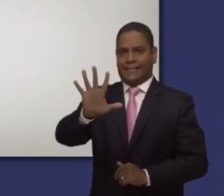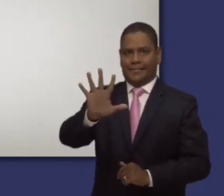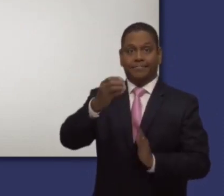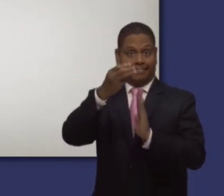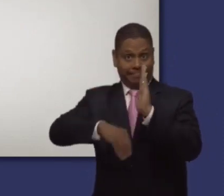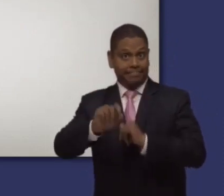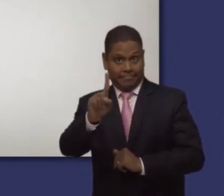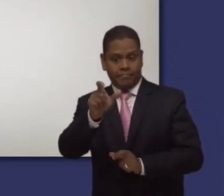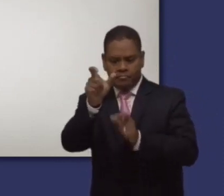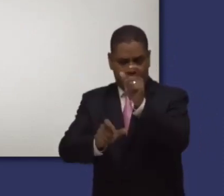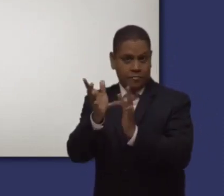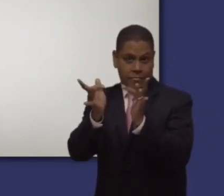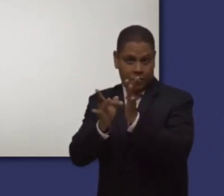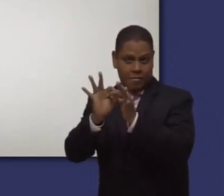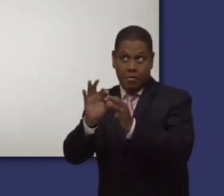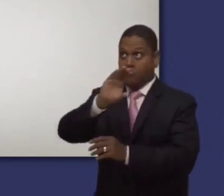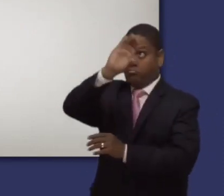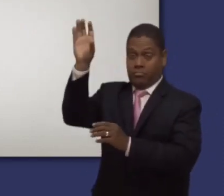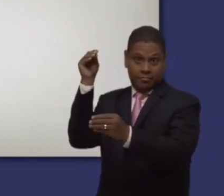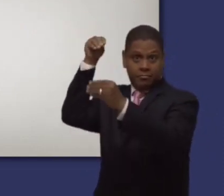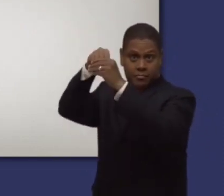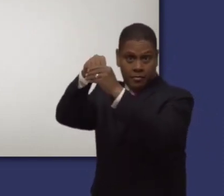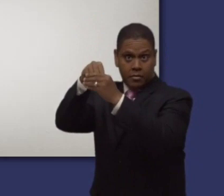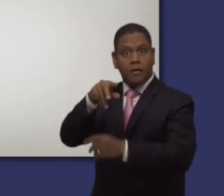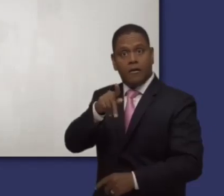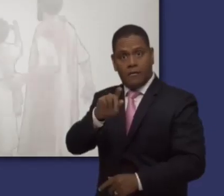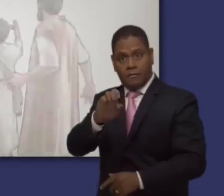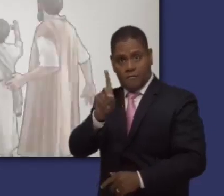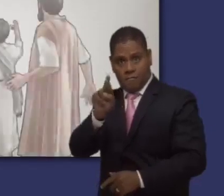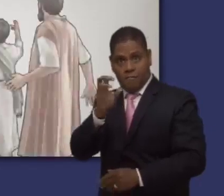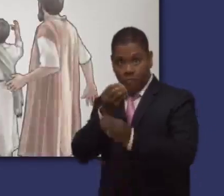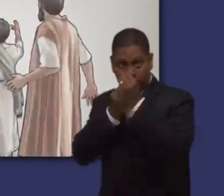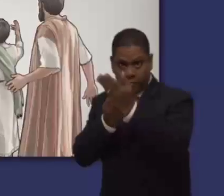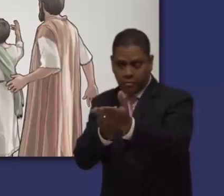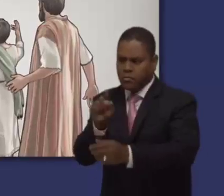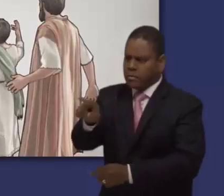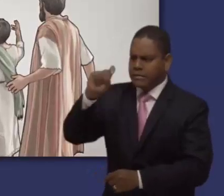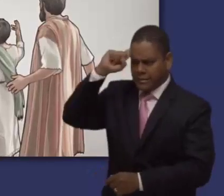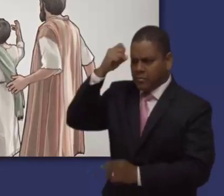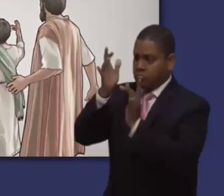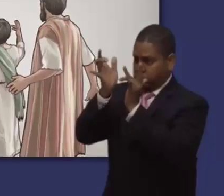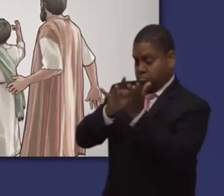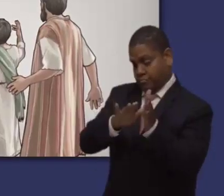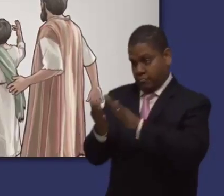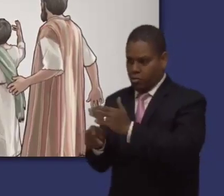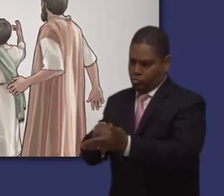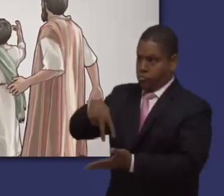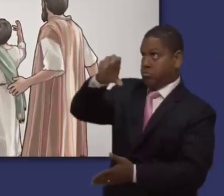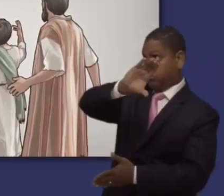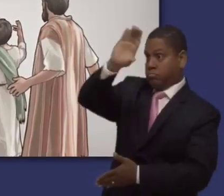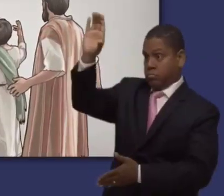cinco capítulos. En el capítulo uno, Pedro les recuerda a los hermanos ungidos que Dios les dio un nuevo